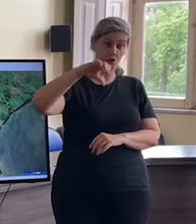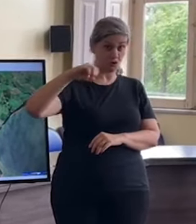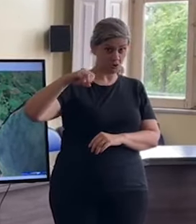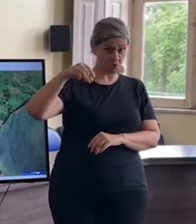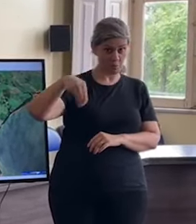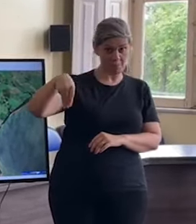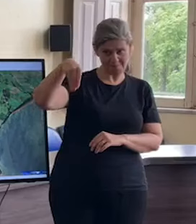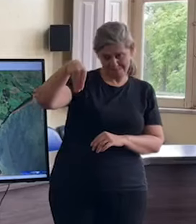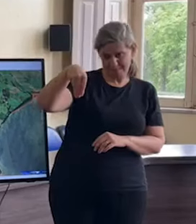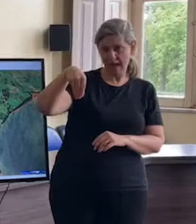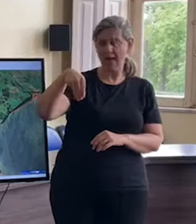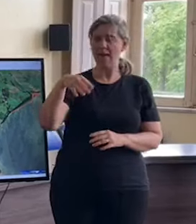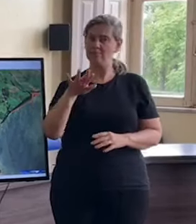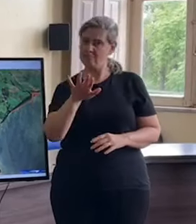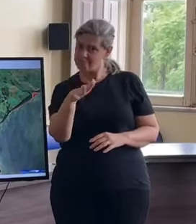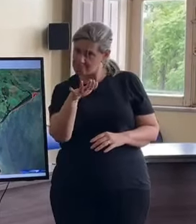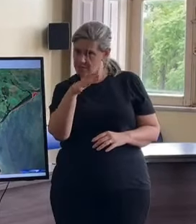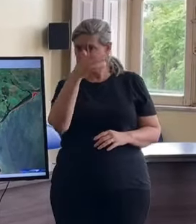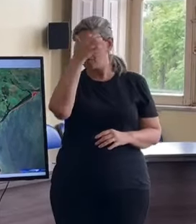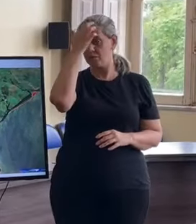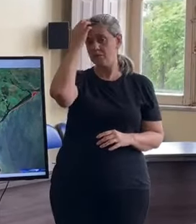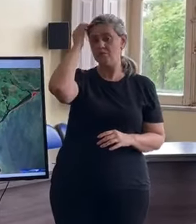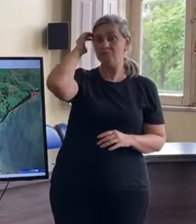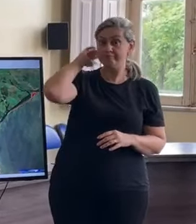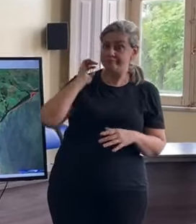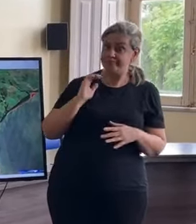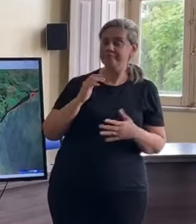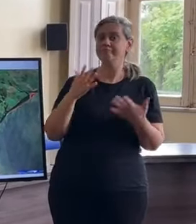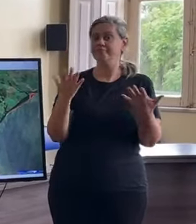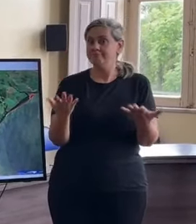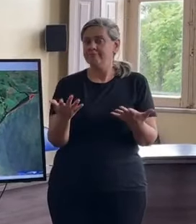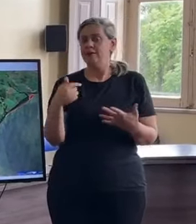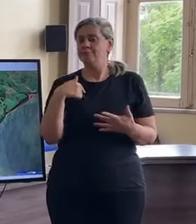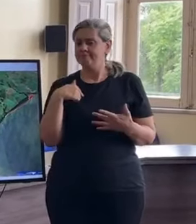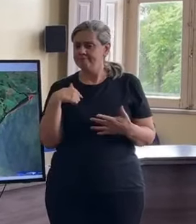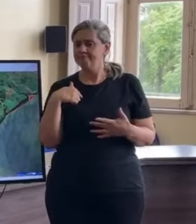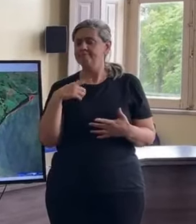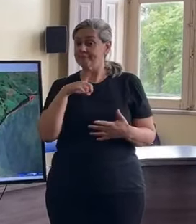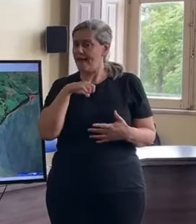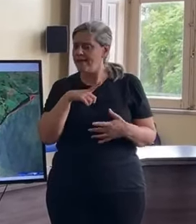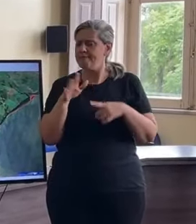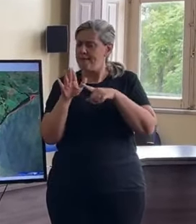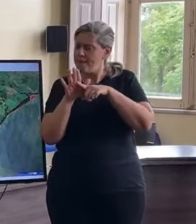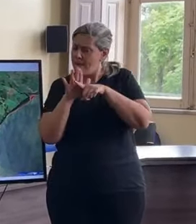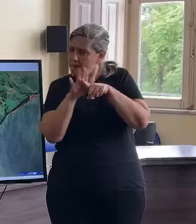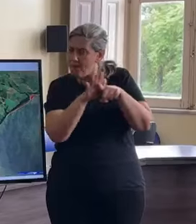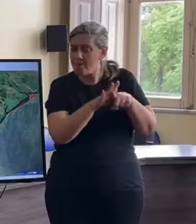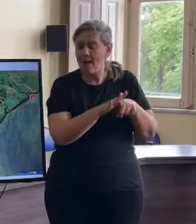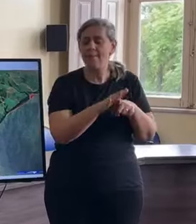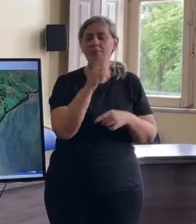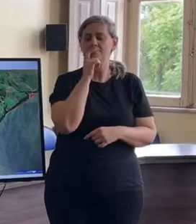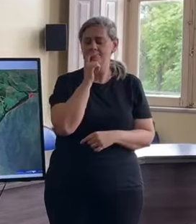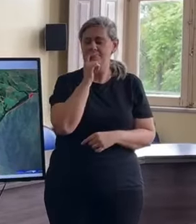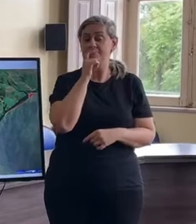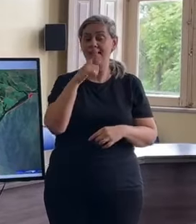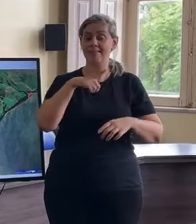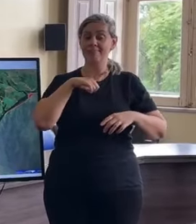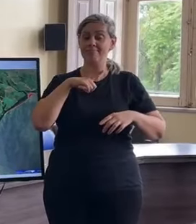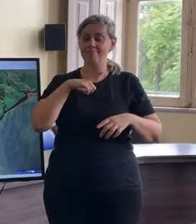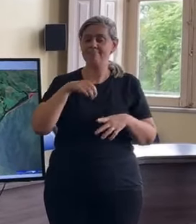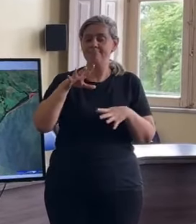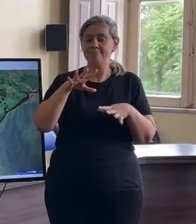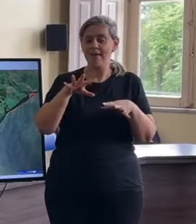próximo a 2,90 A partir desta projeção, eles fizeram um parâmetro com as